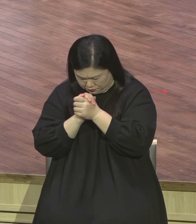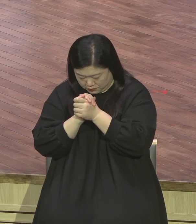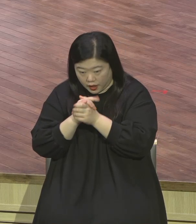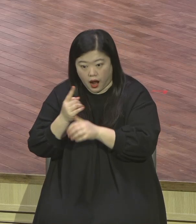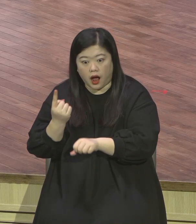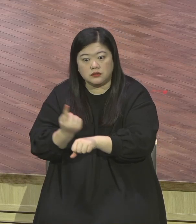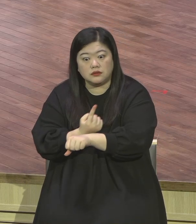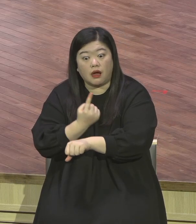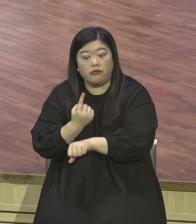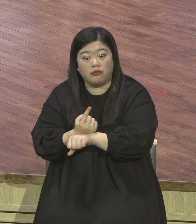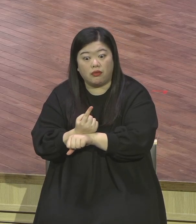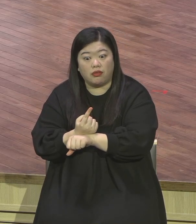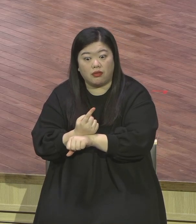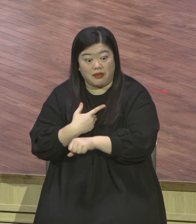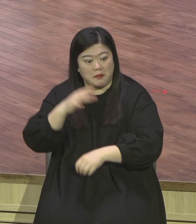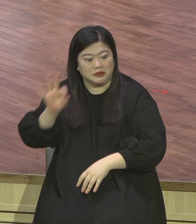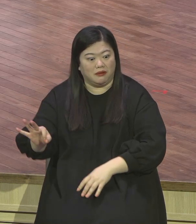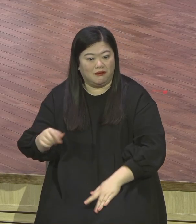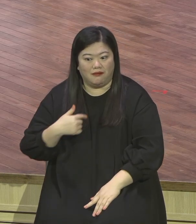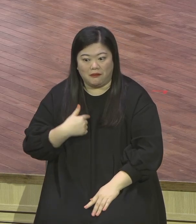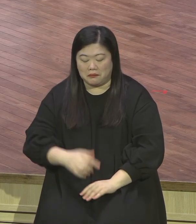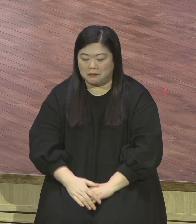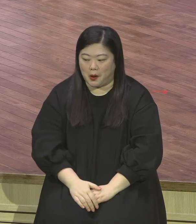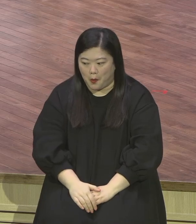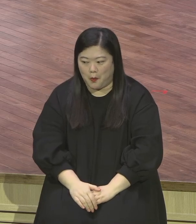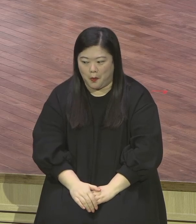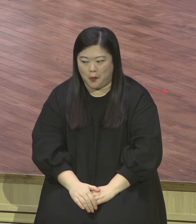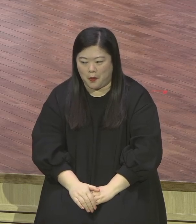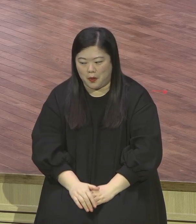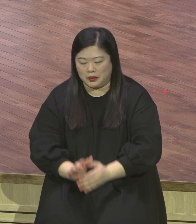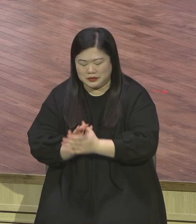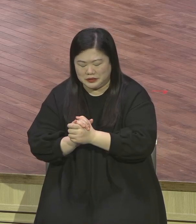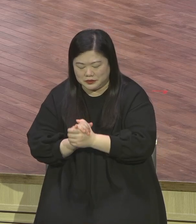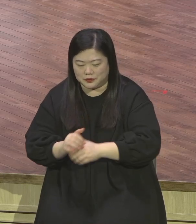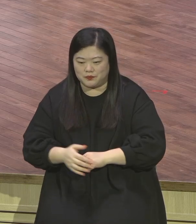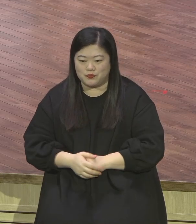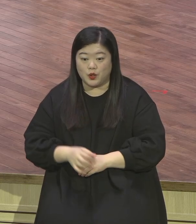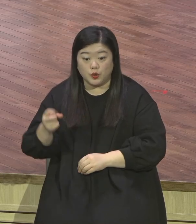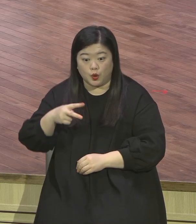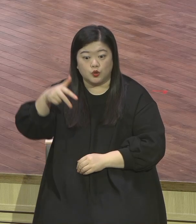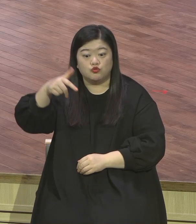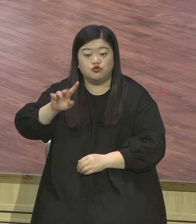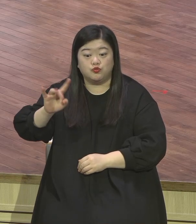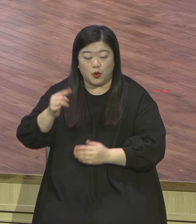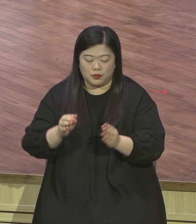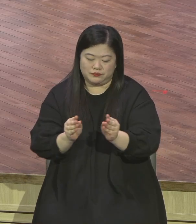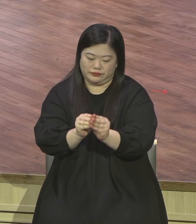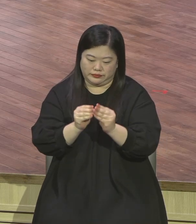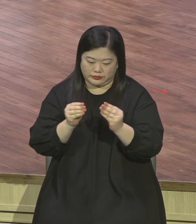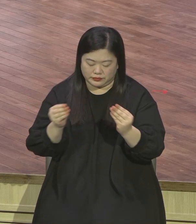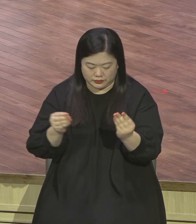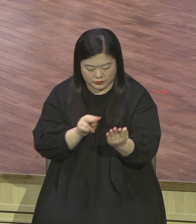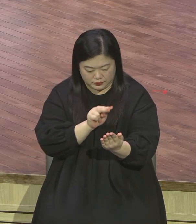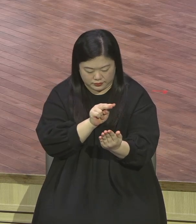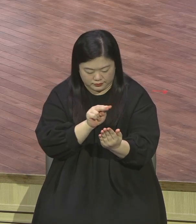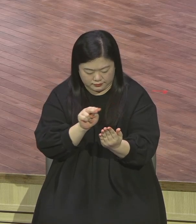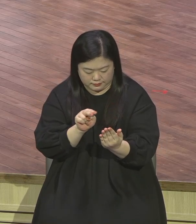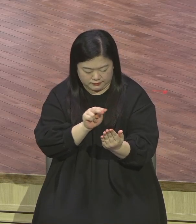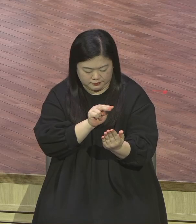간절히 기도하고 주보를 펼치더니 그 주보 있는 본문을 읽는